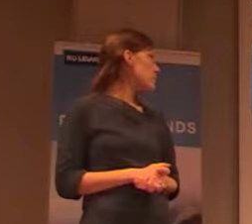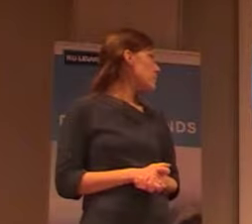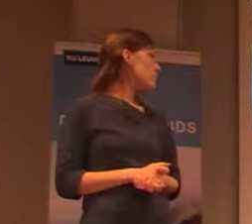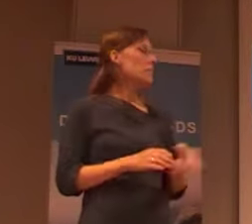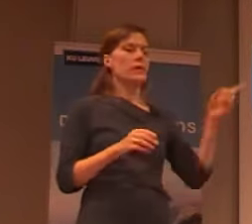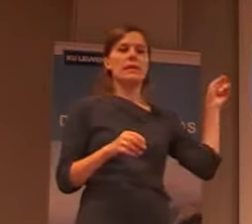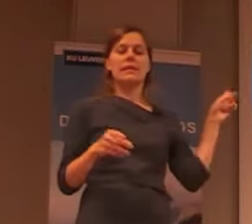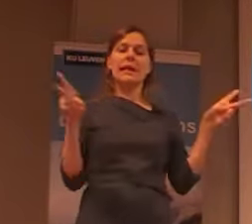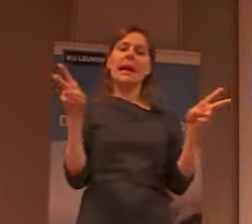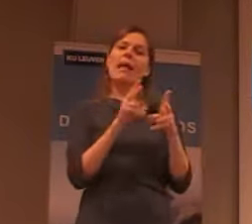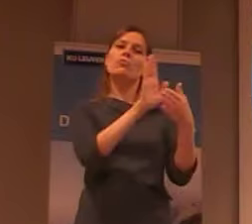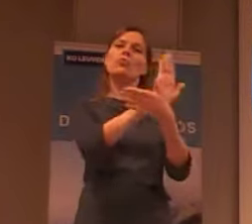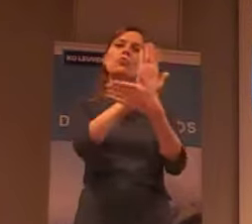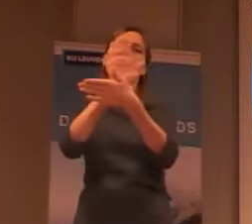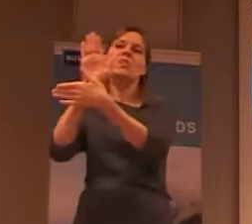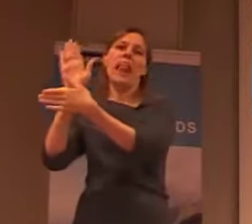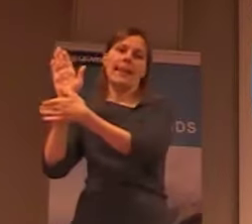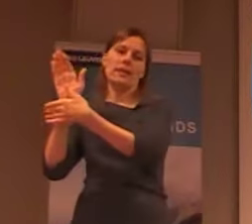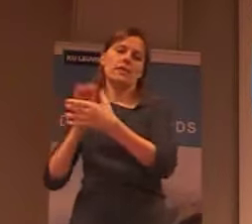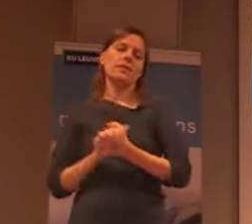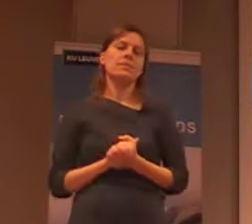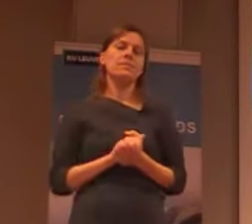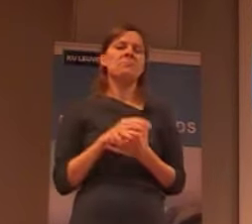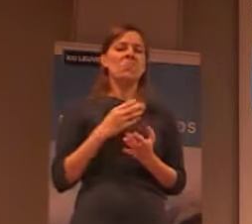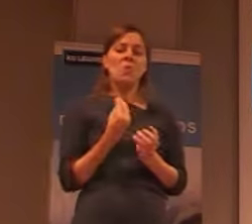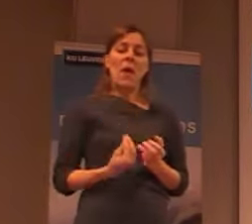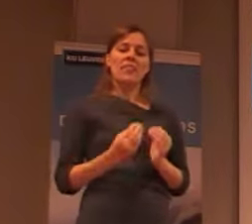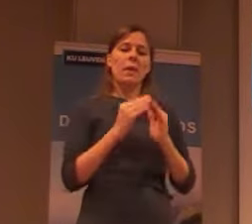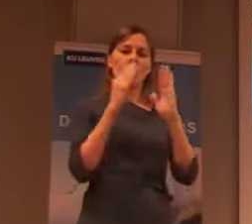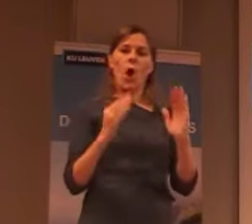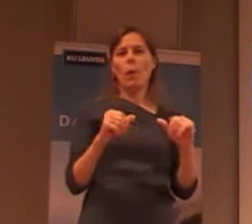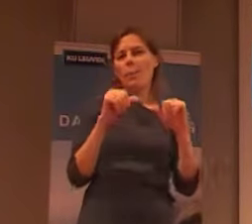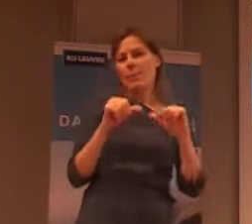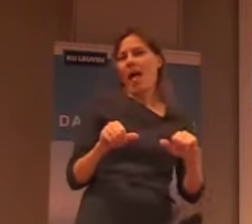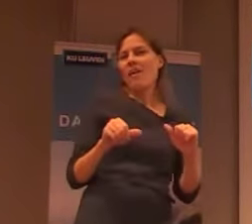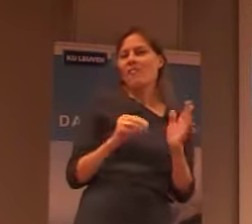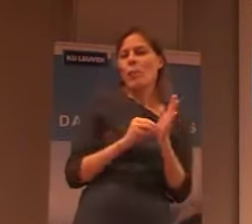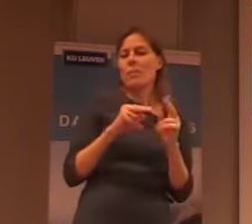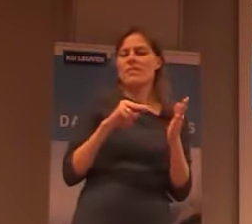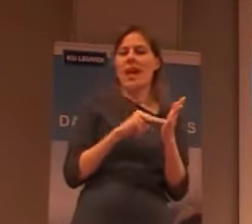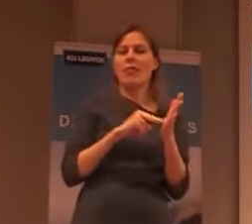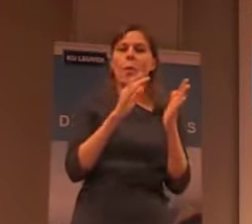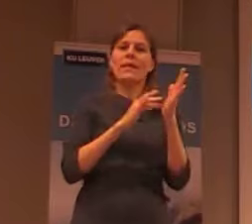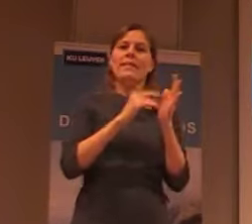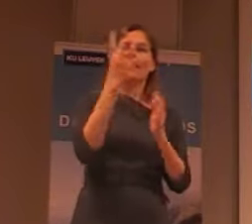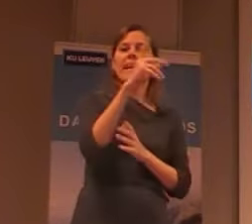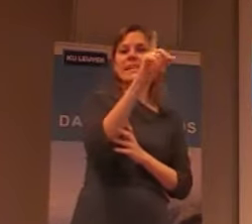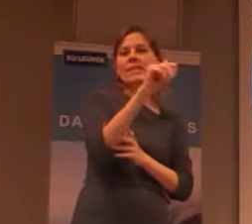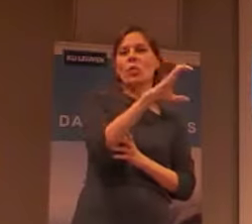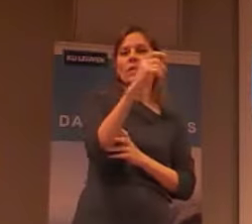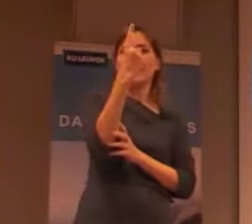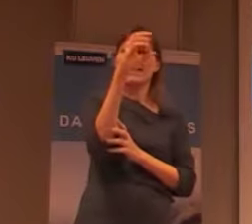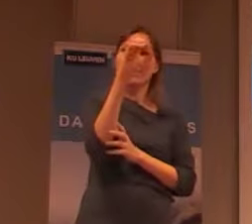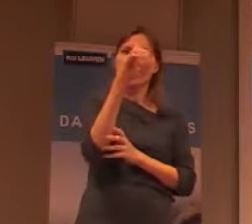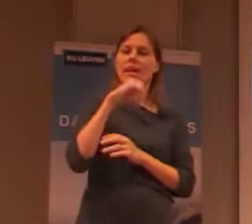Dit is een kleine tentoonstelling. Er zijn weinig gebouwen die overgebleven zijn. Omdat in 1931 heeft men het grootste deel